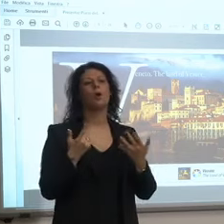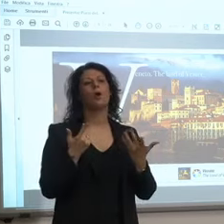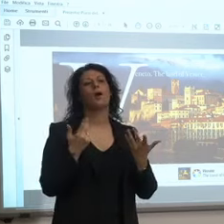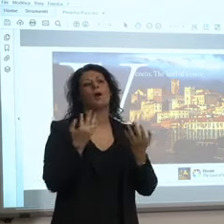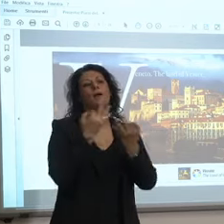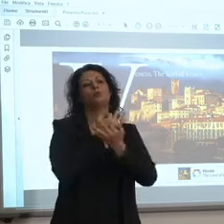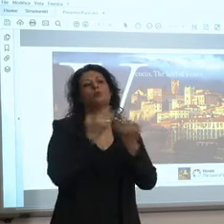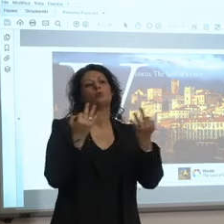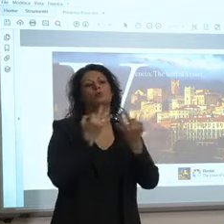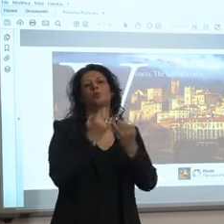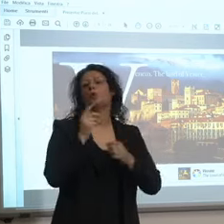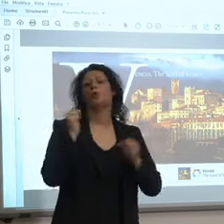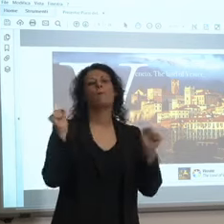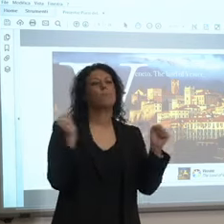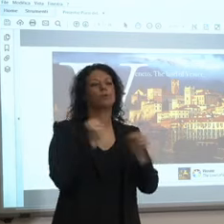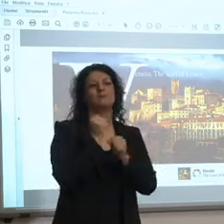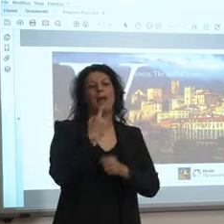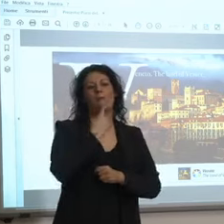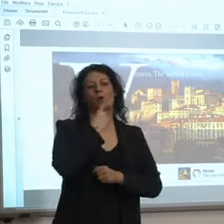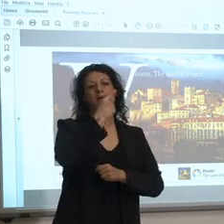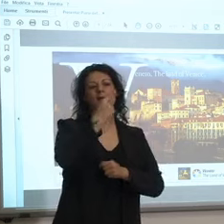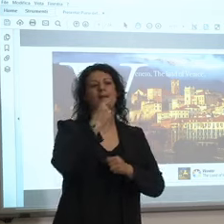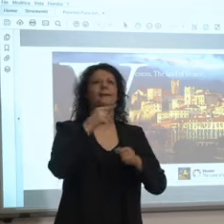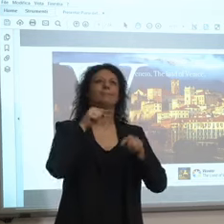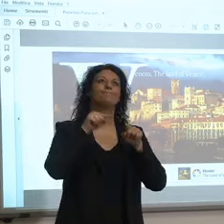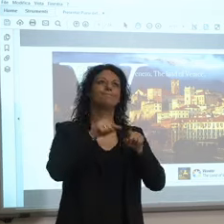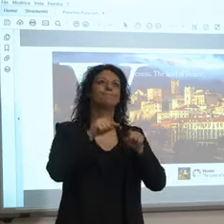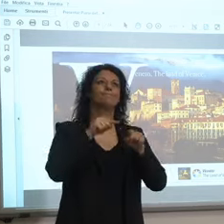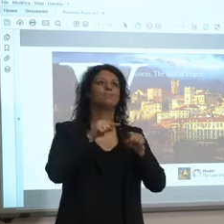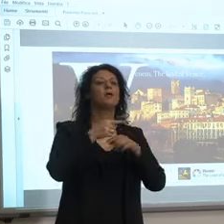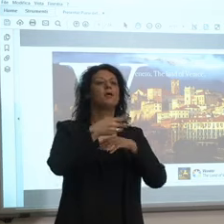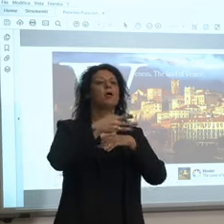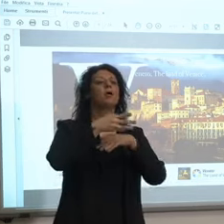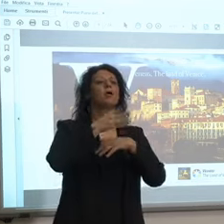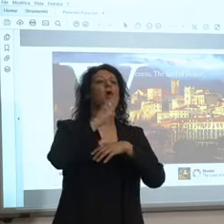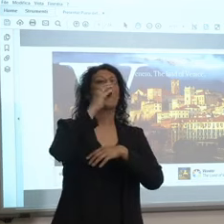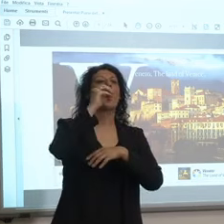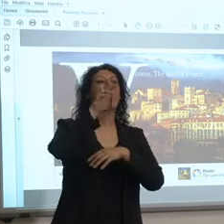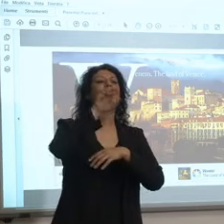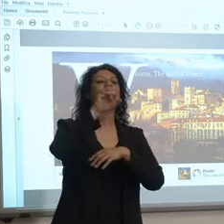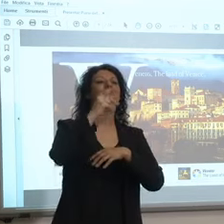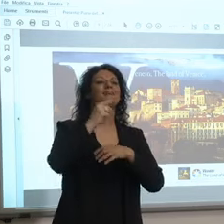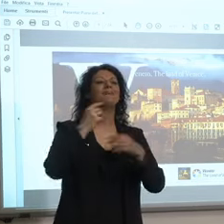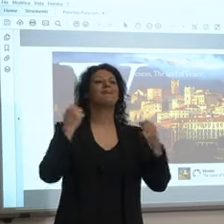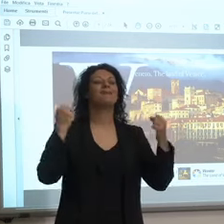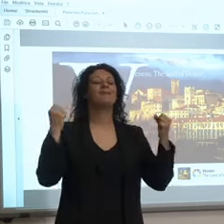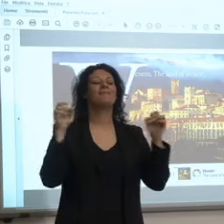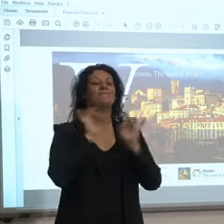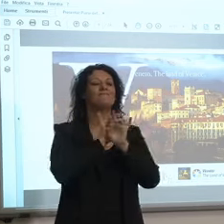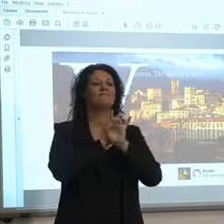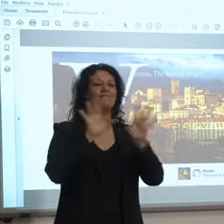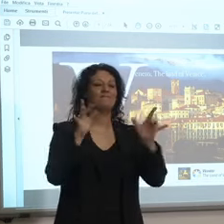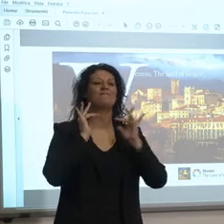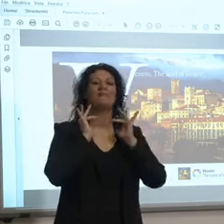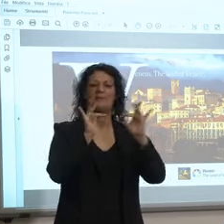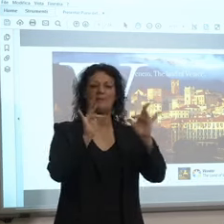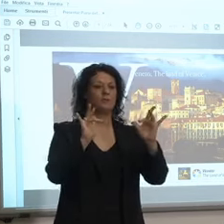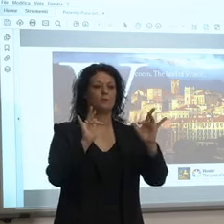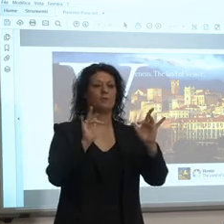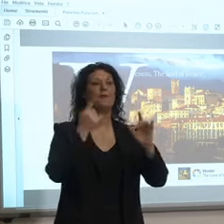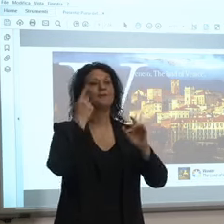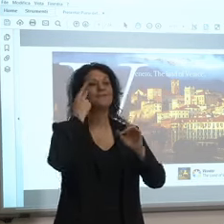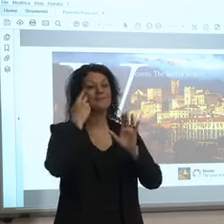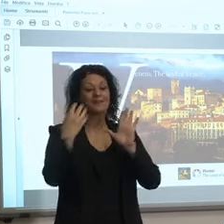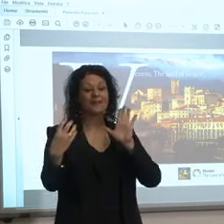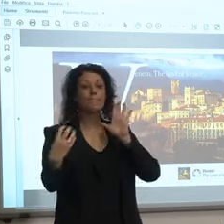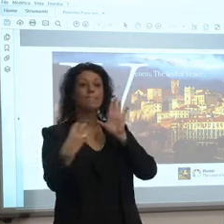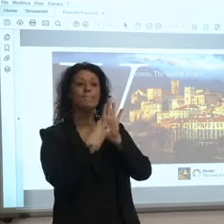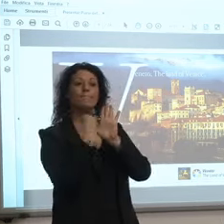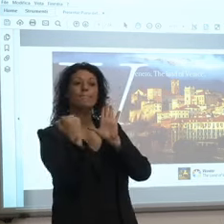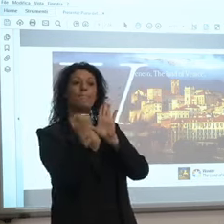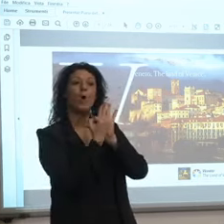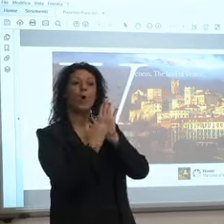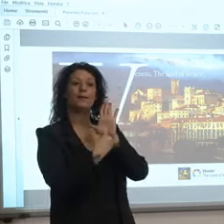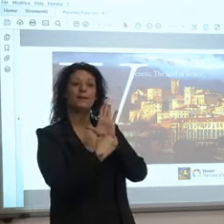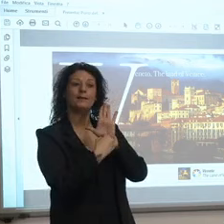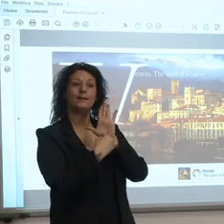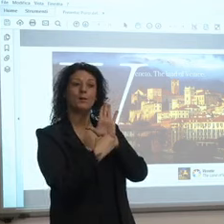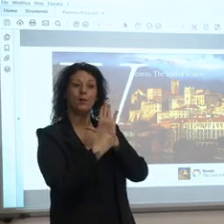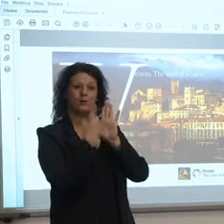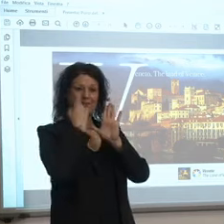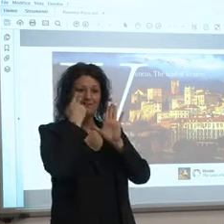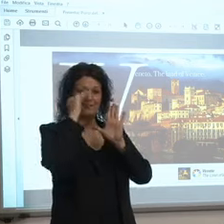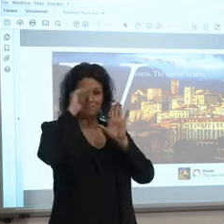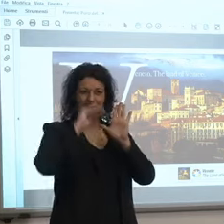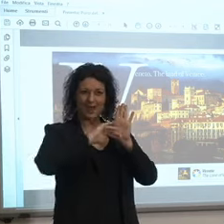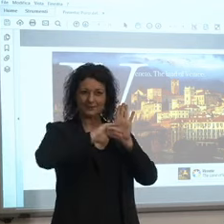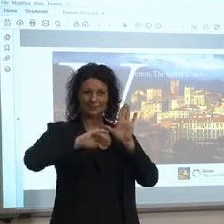free perché non va bene ecco dal punto di vista comunicativo però questo bollino leggero in basso a destra ti identifica che tra l'altro noi abbiamo